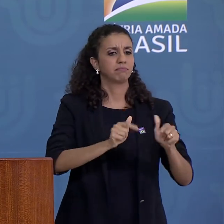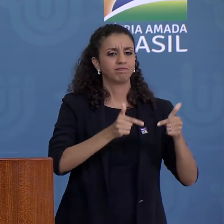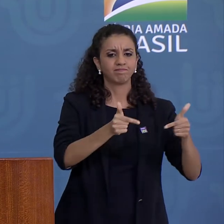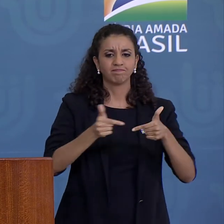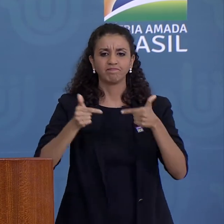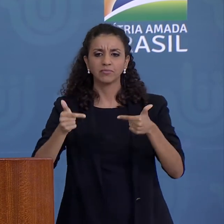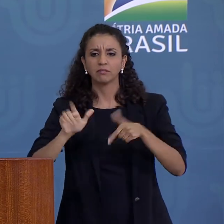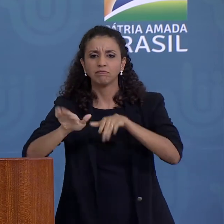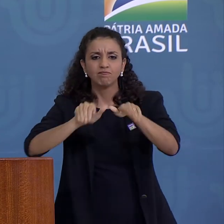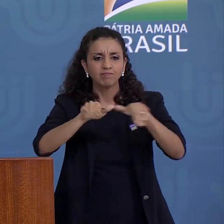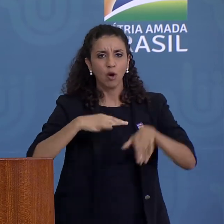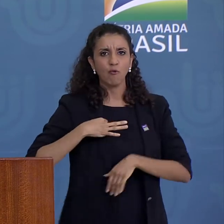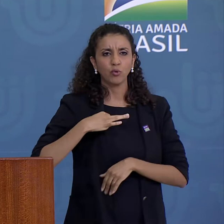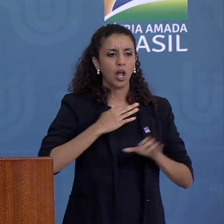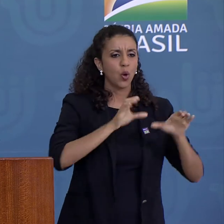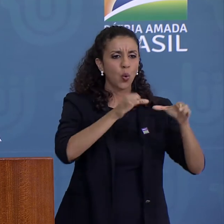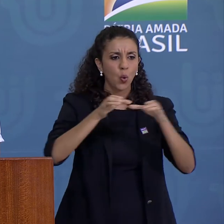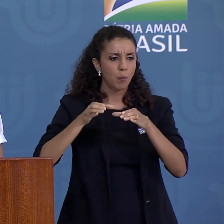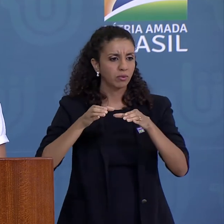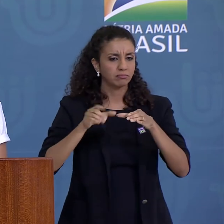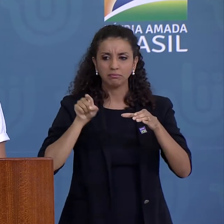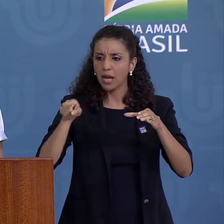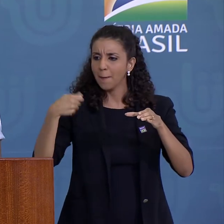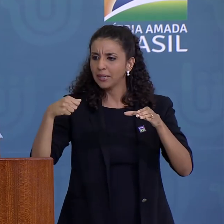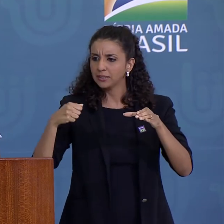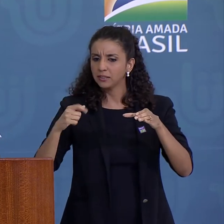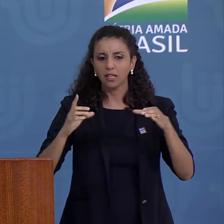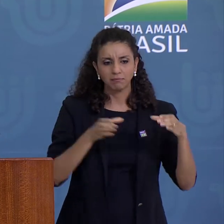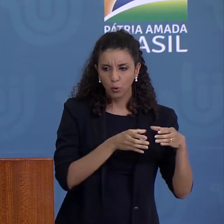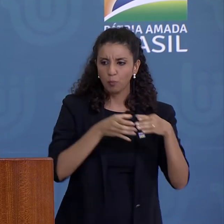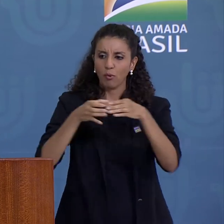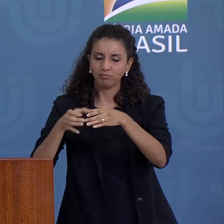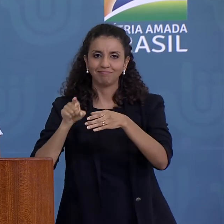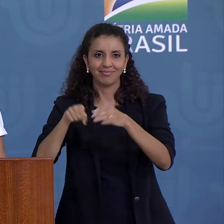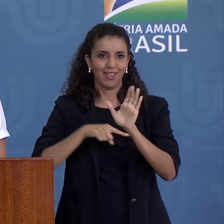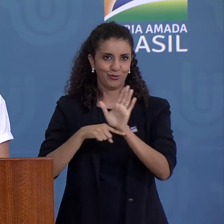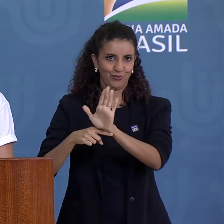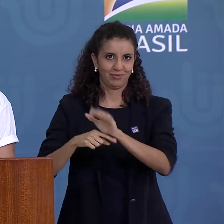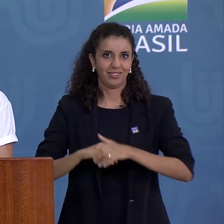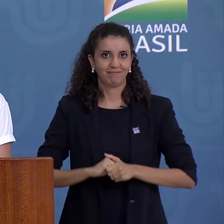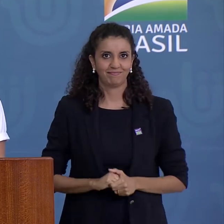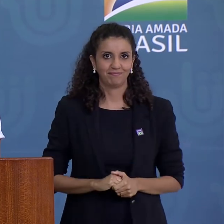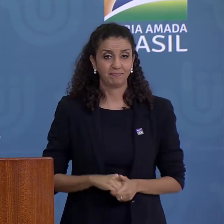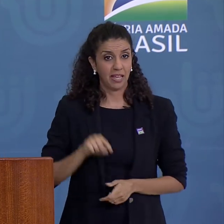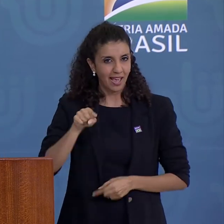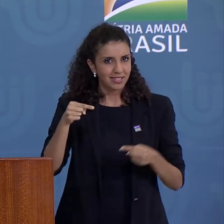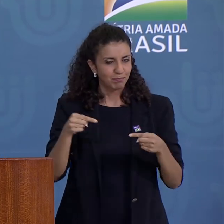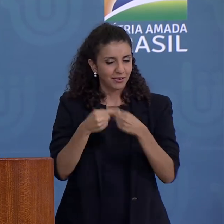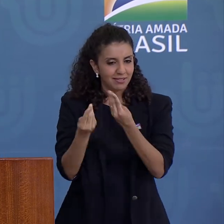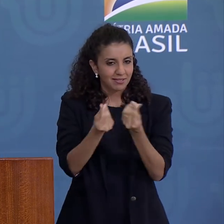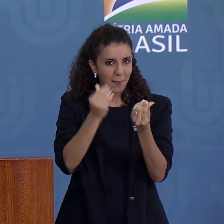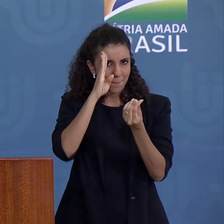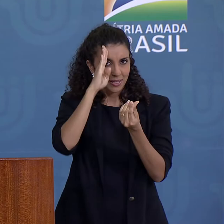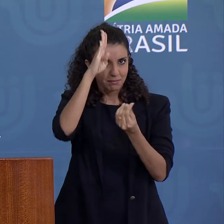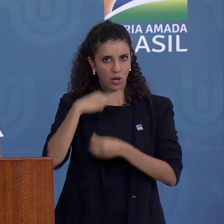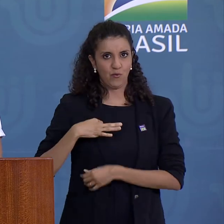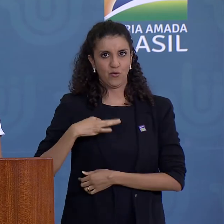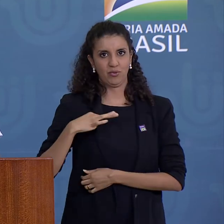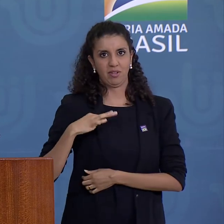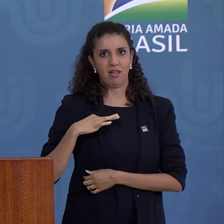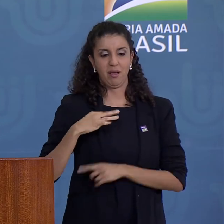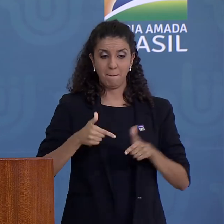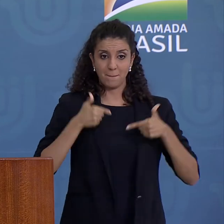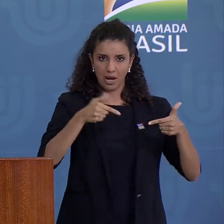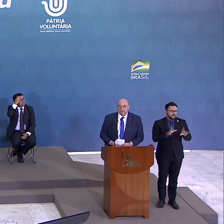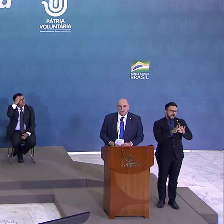os voluntários de grupos de pessoas que precisam de ajuda. Essa é a essência do voluntariado de nossa missão